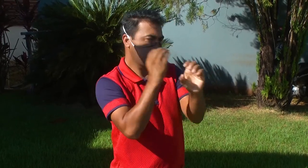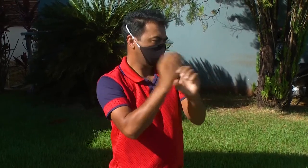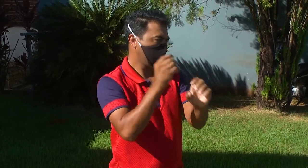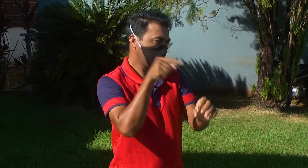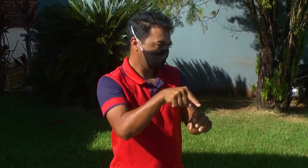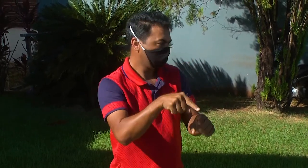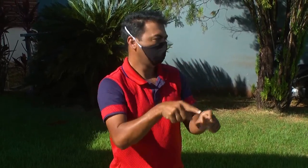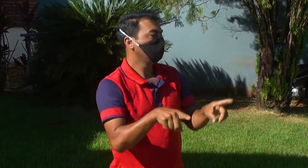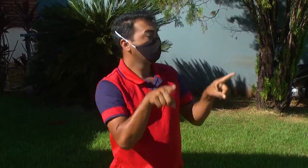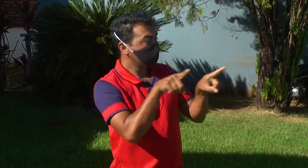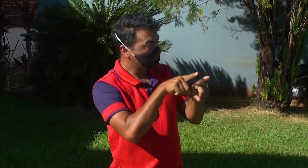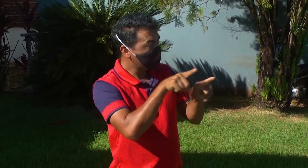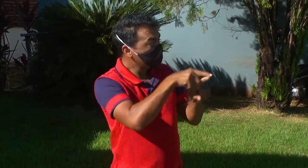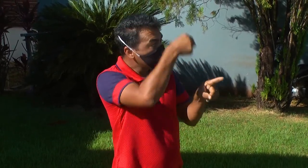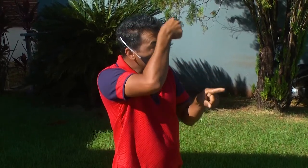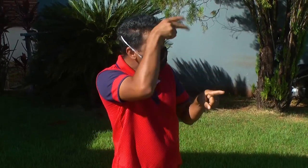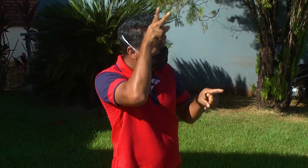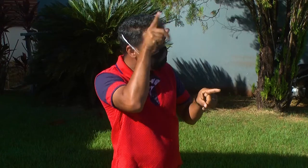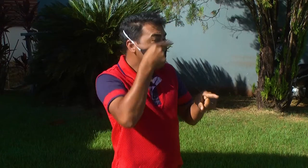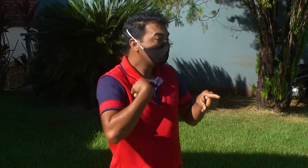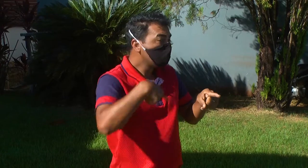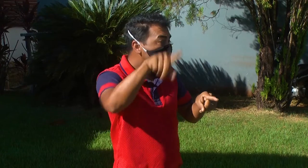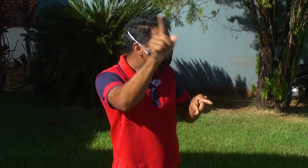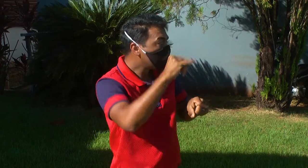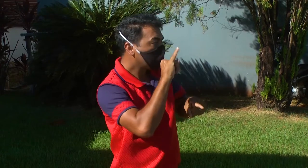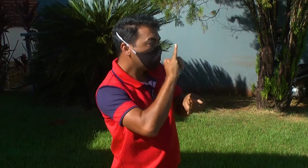ter uma barreira de comunicação. Então a prefeitura,